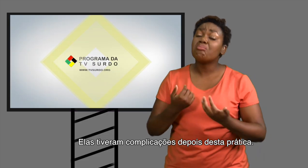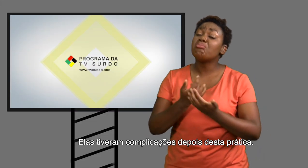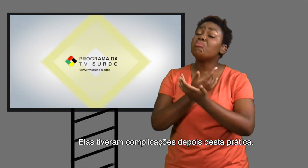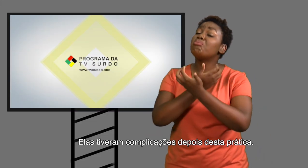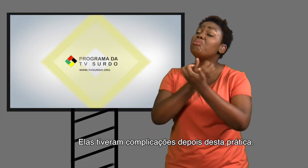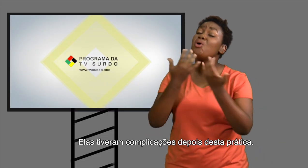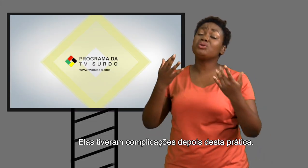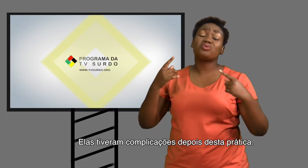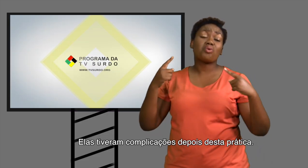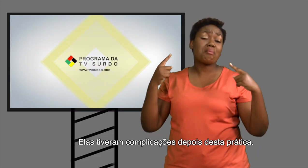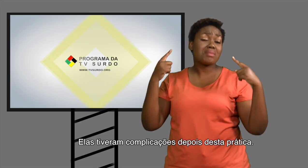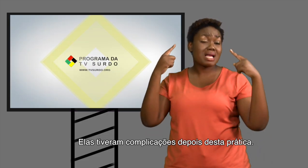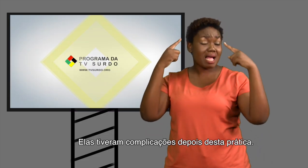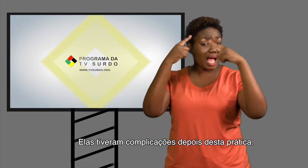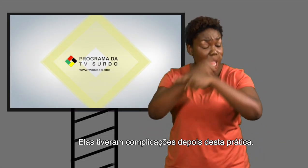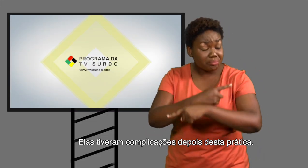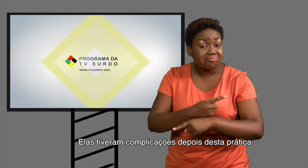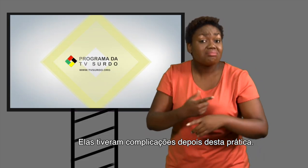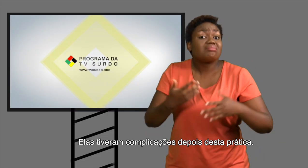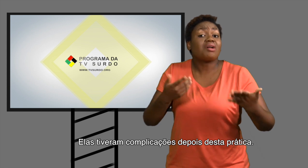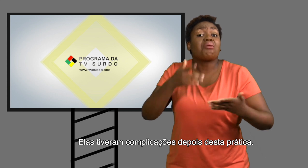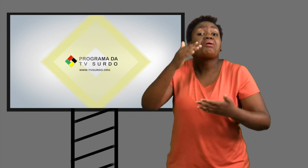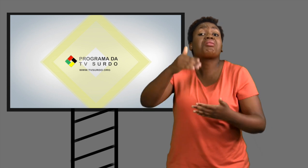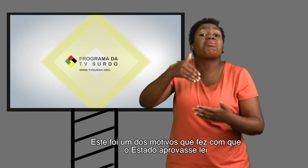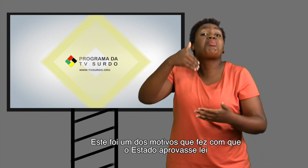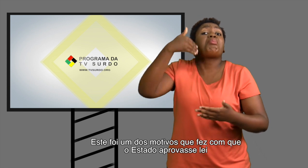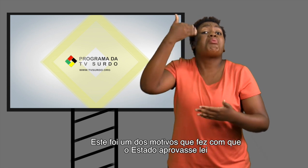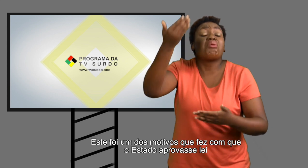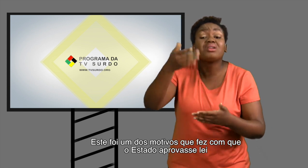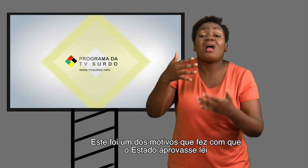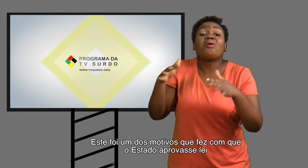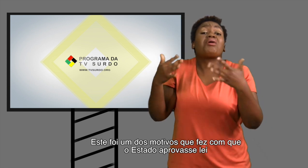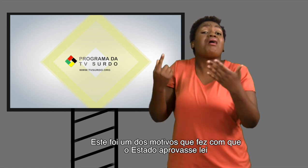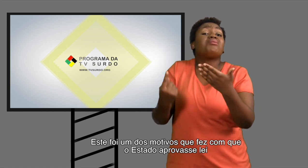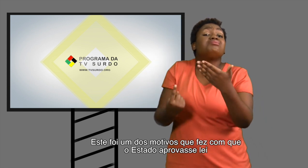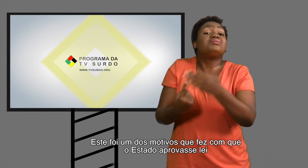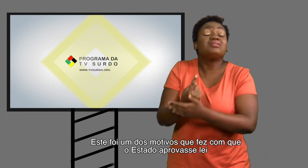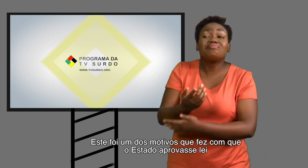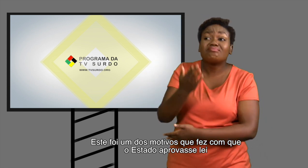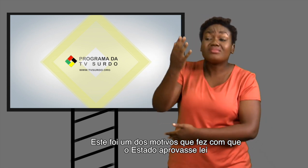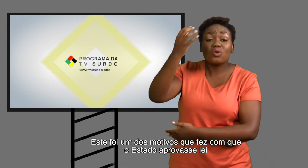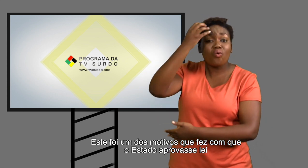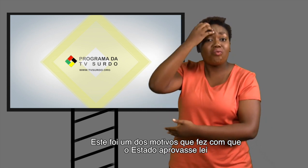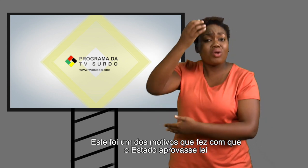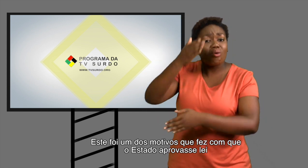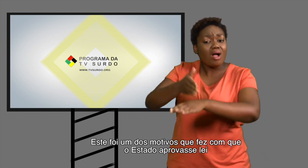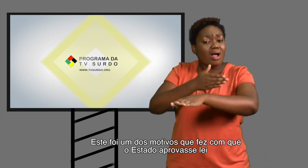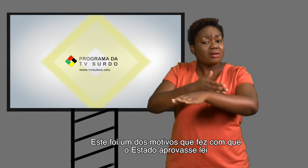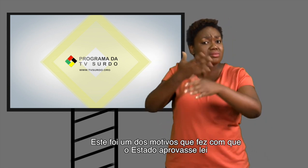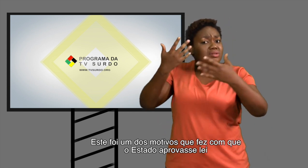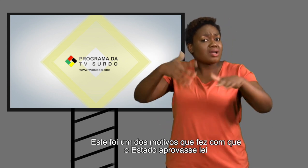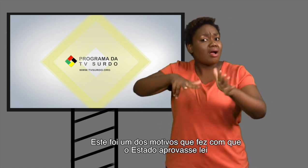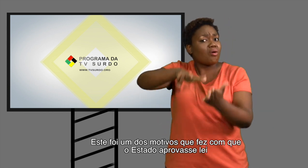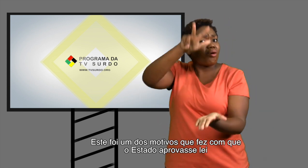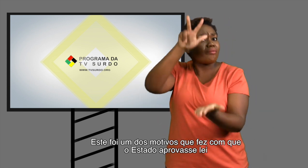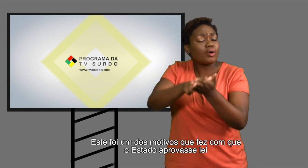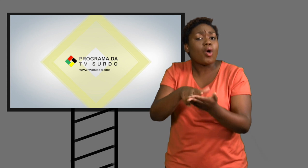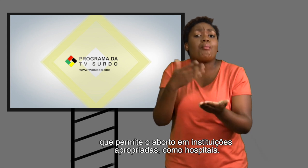tiveram complicações depois desta prática. Este foi um dos motivos que fez com que o Estado aprovasse a lei que